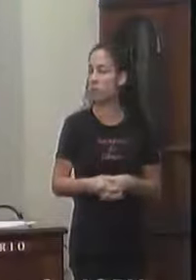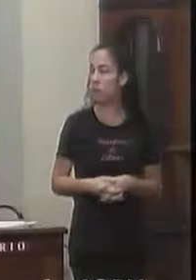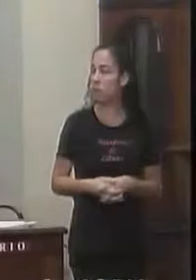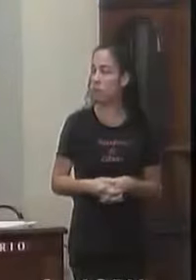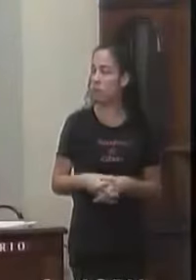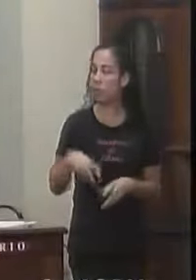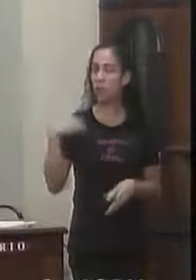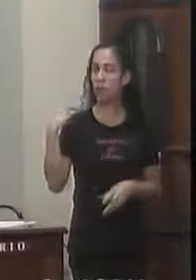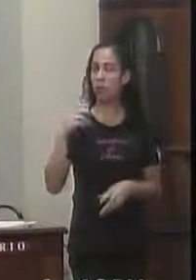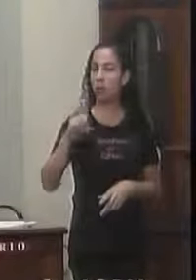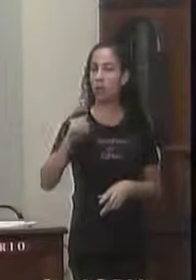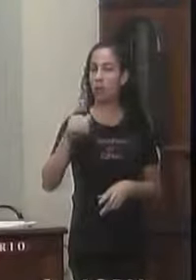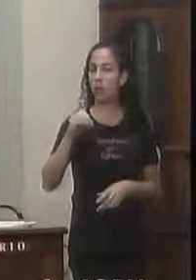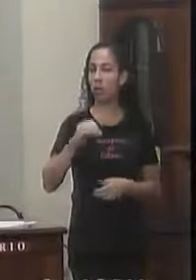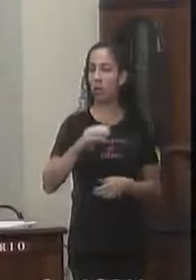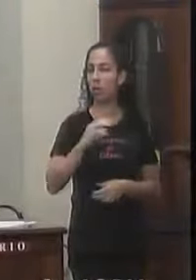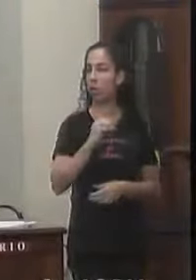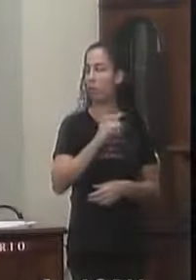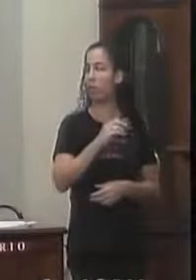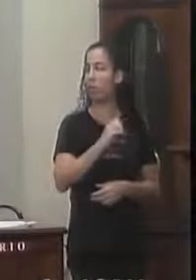Vereador Saulo Correia